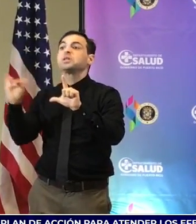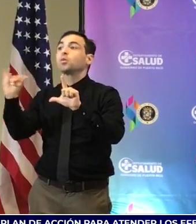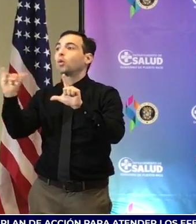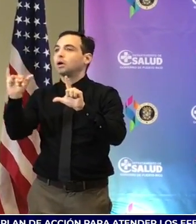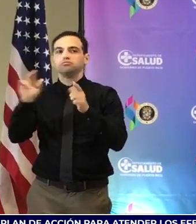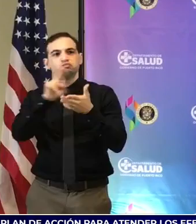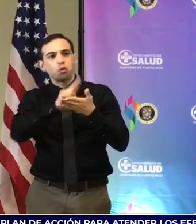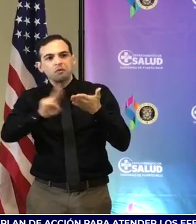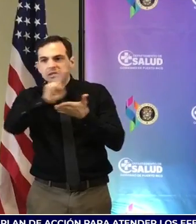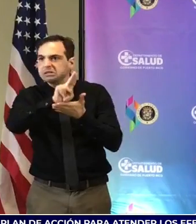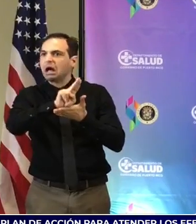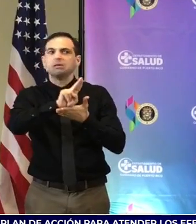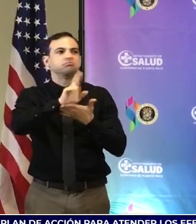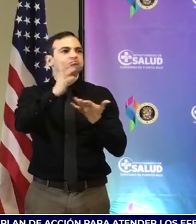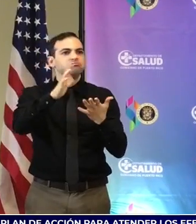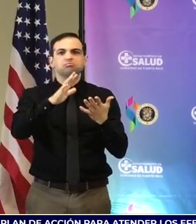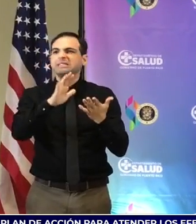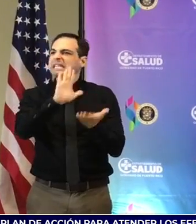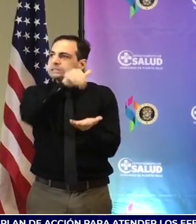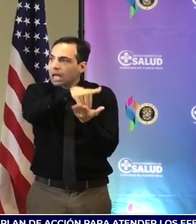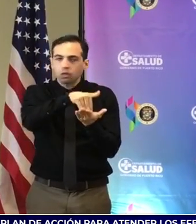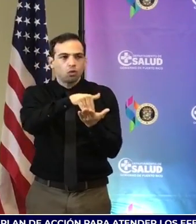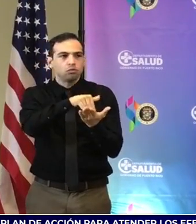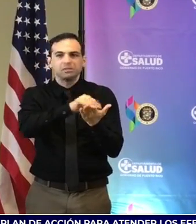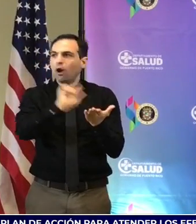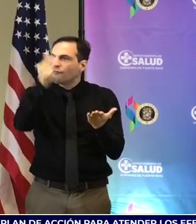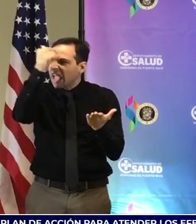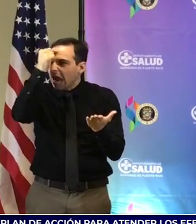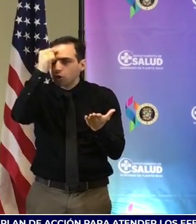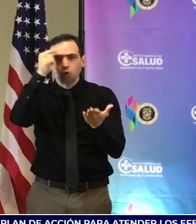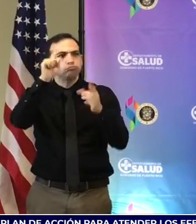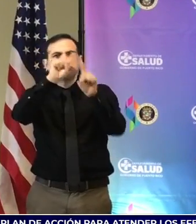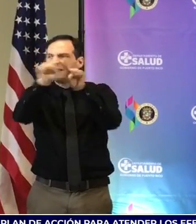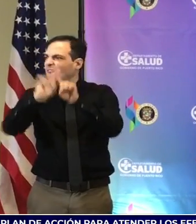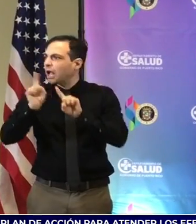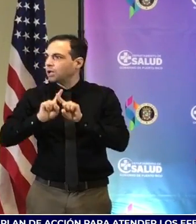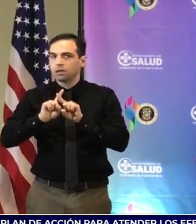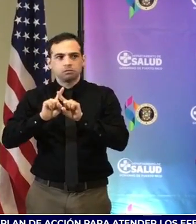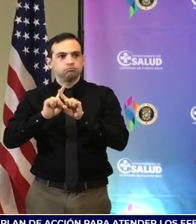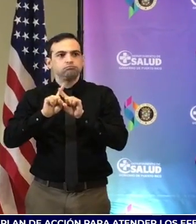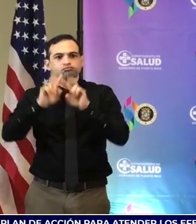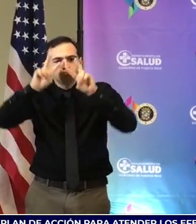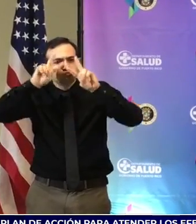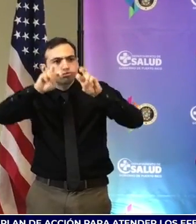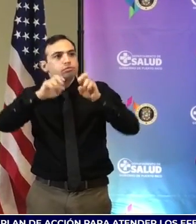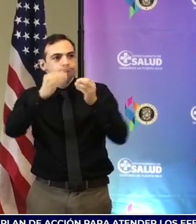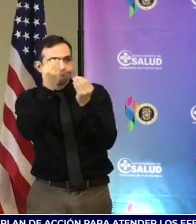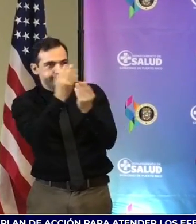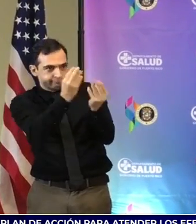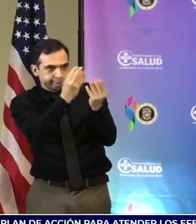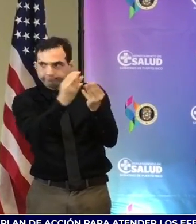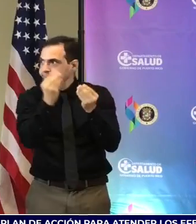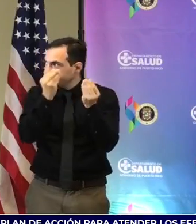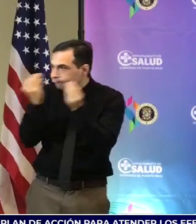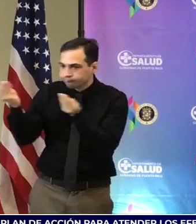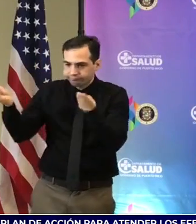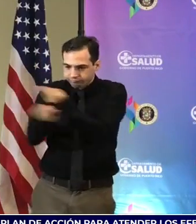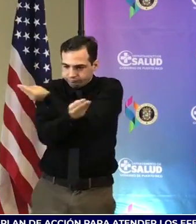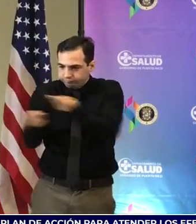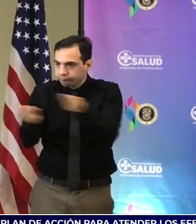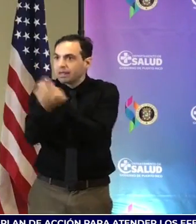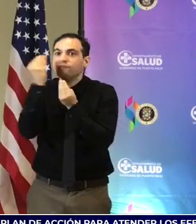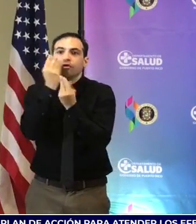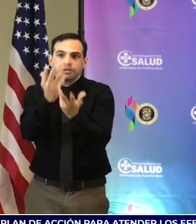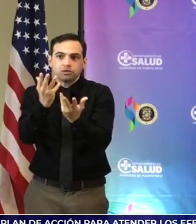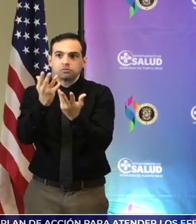gubernamentales para poder ver qué tipo de ayuda más allá del tratamiento se le puede dar a estos pacientes. La